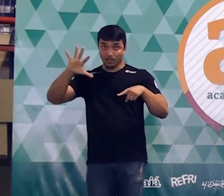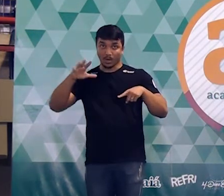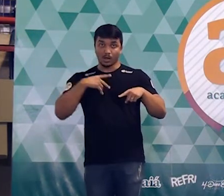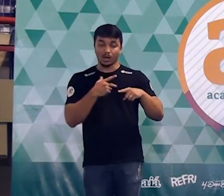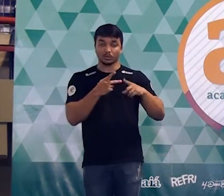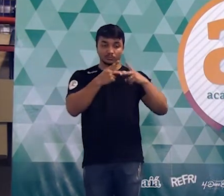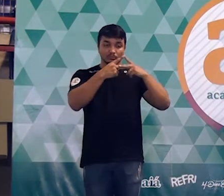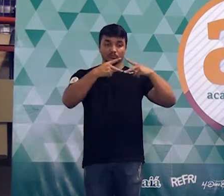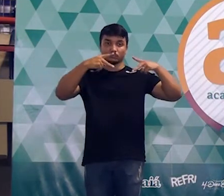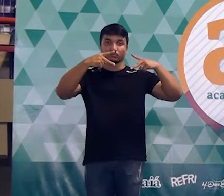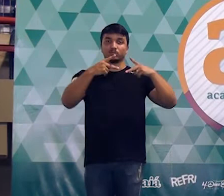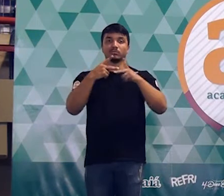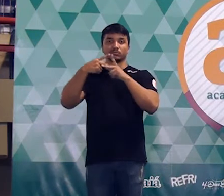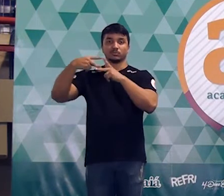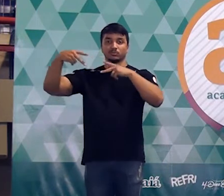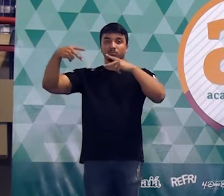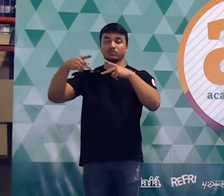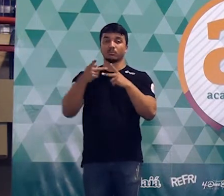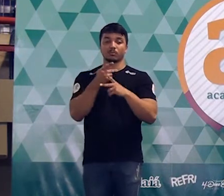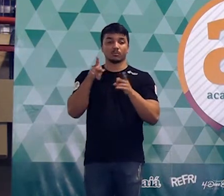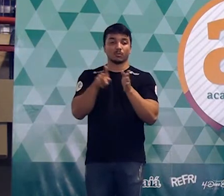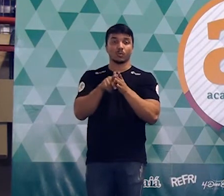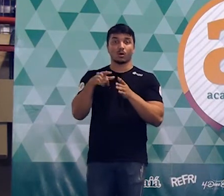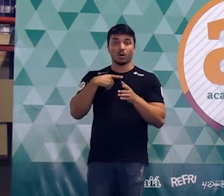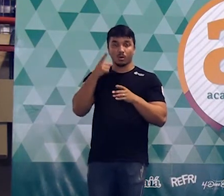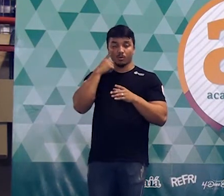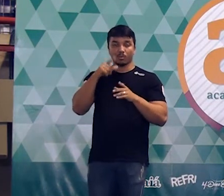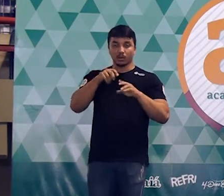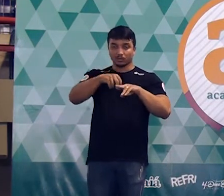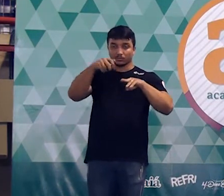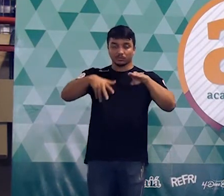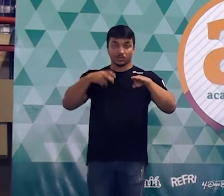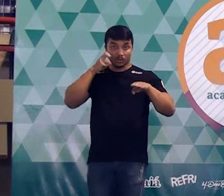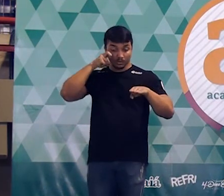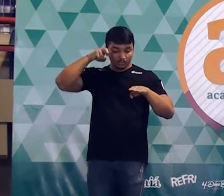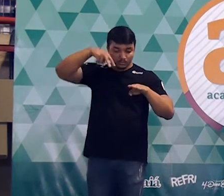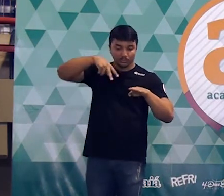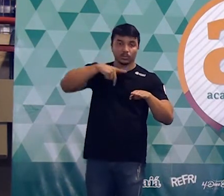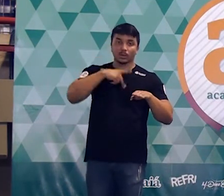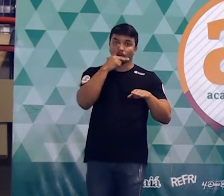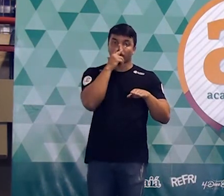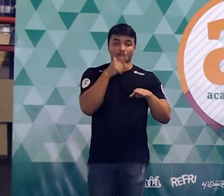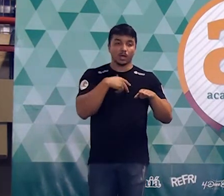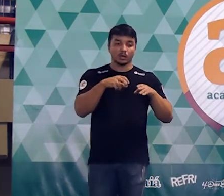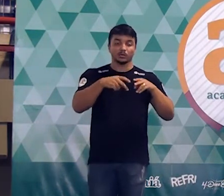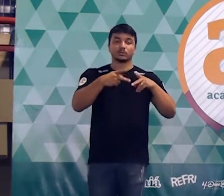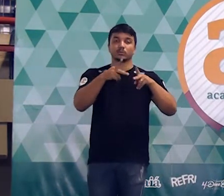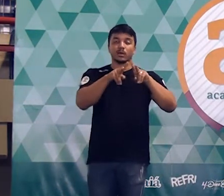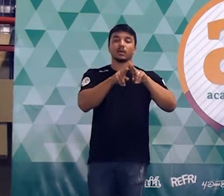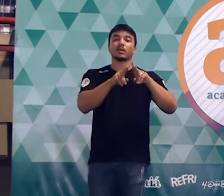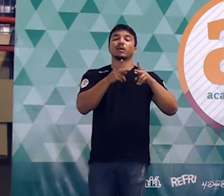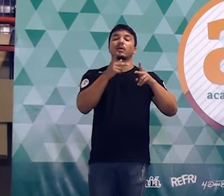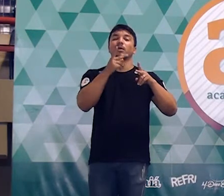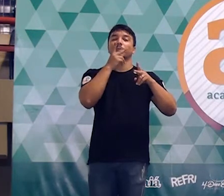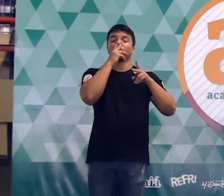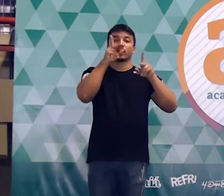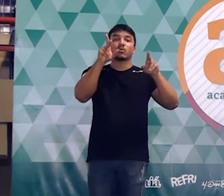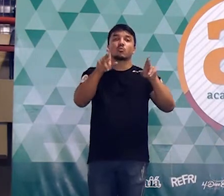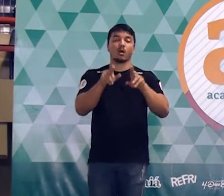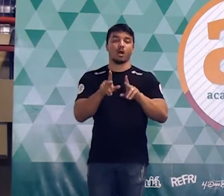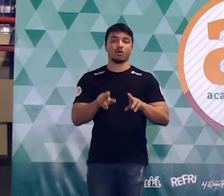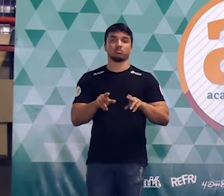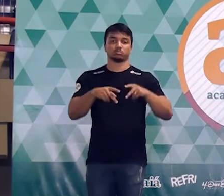a vista superior dessa piscina, que é formada por três setores circulares idênticos. É bom vocês